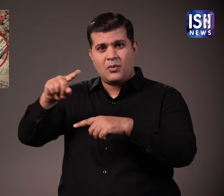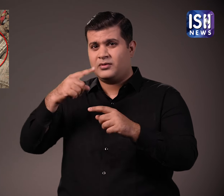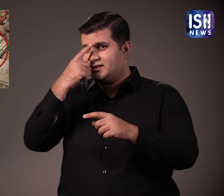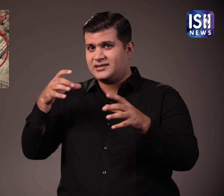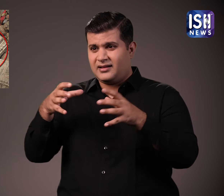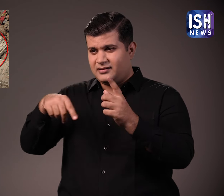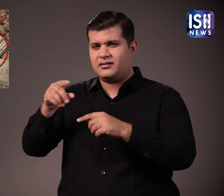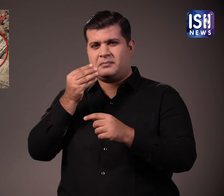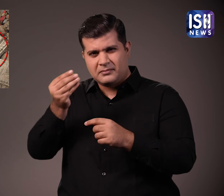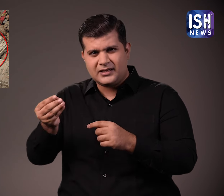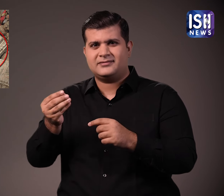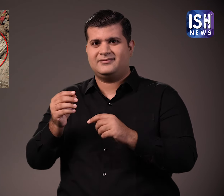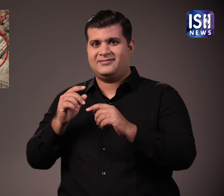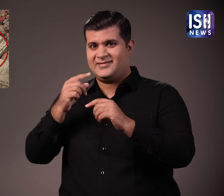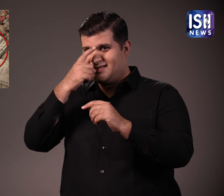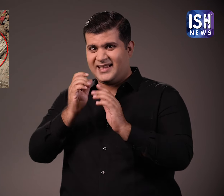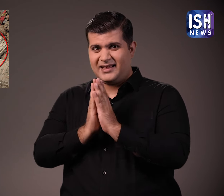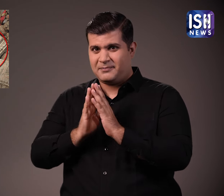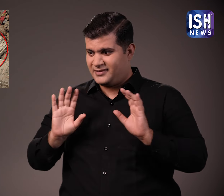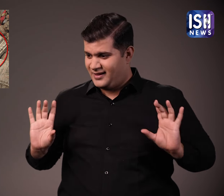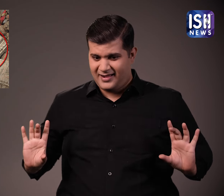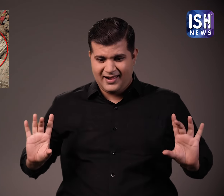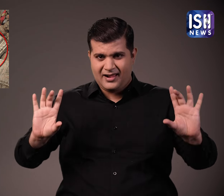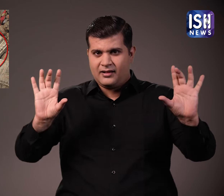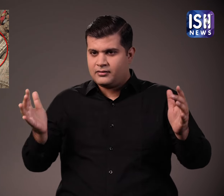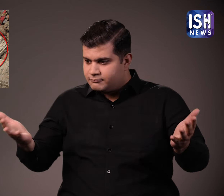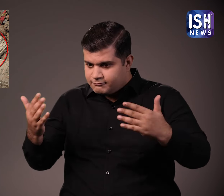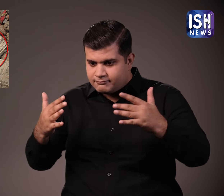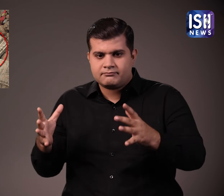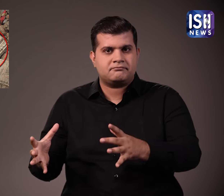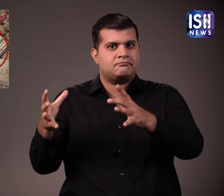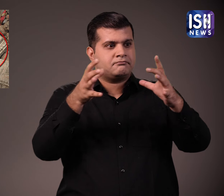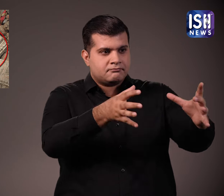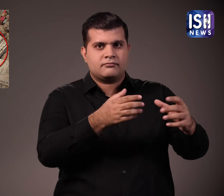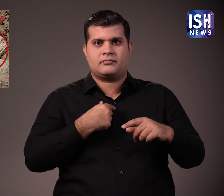काफी पहले ही सूचना दे दी गई थी कि अगर किसी को मूर्तियां रखनी है तो ले जाएं.